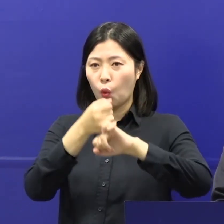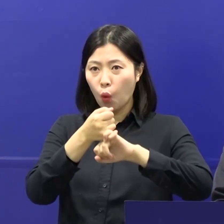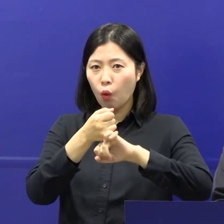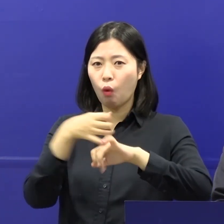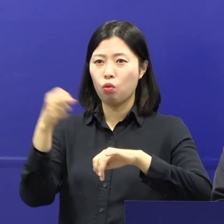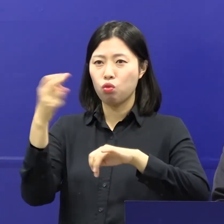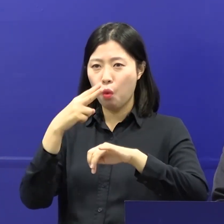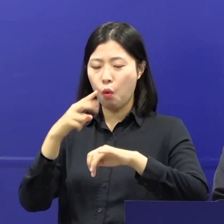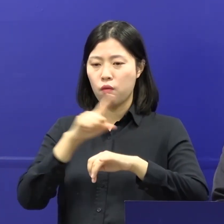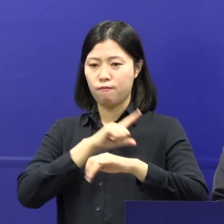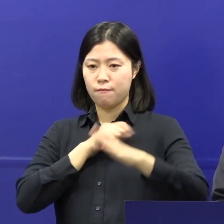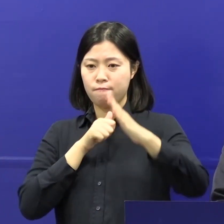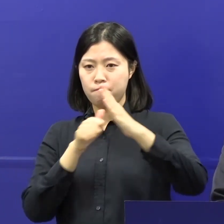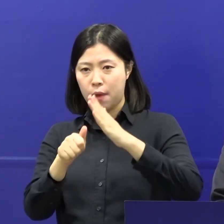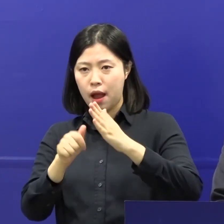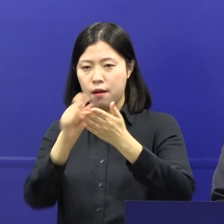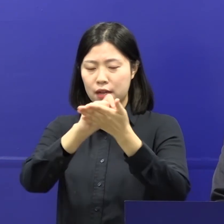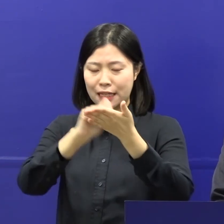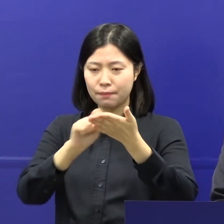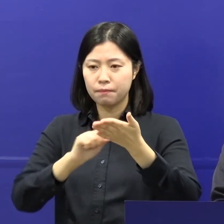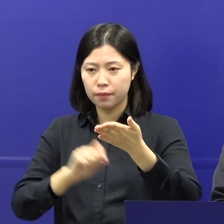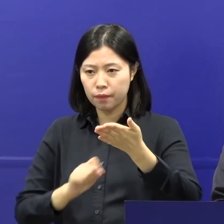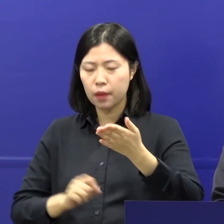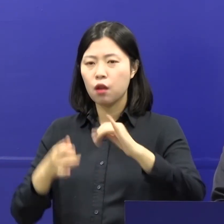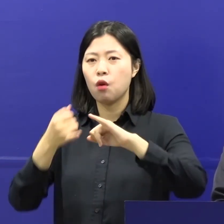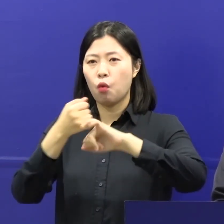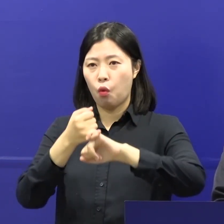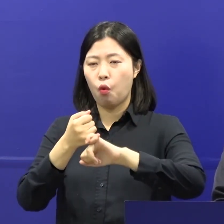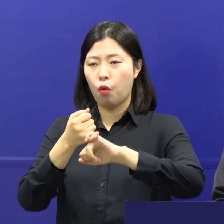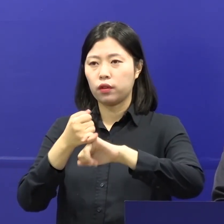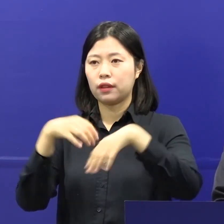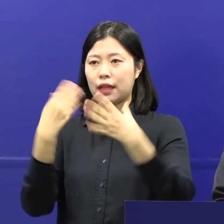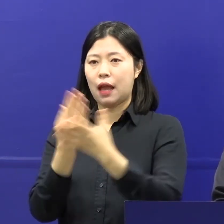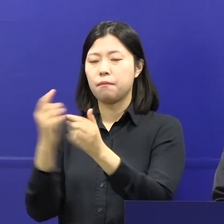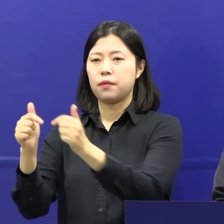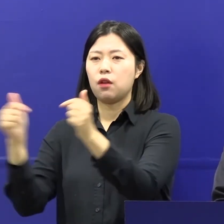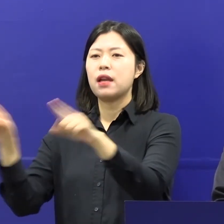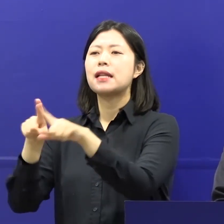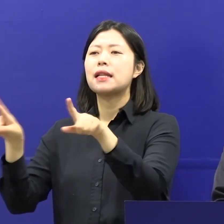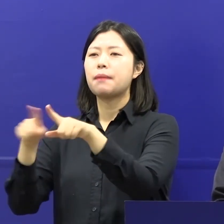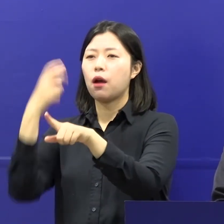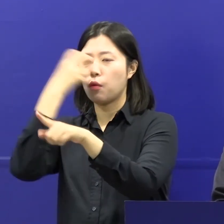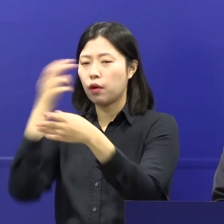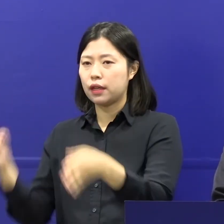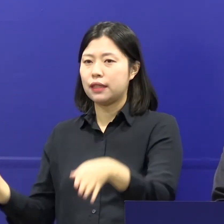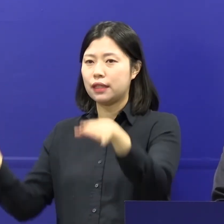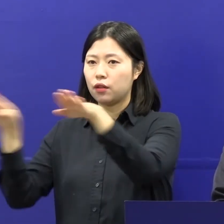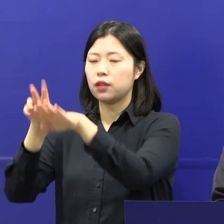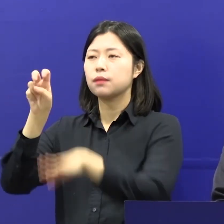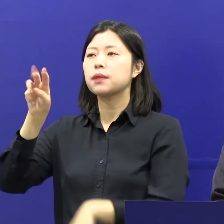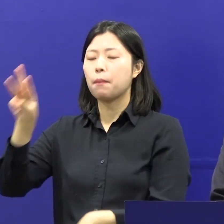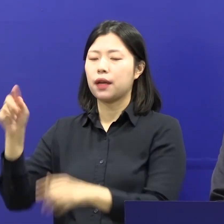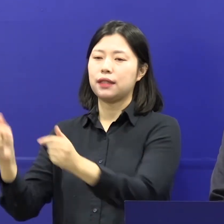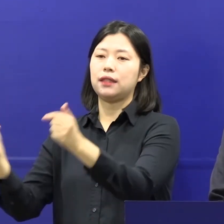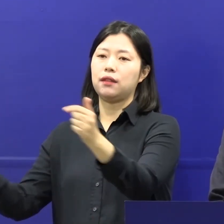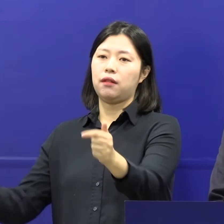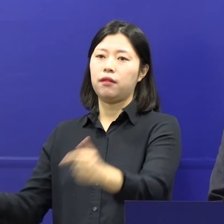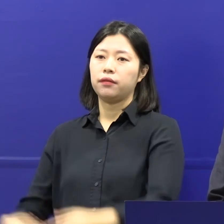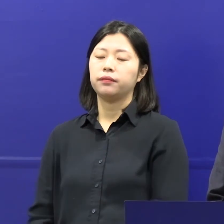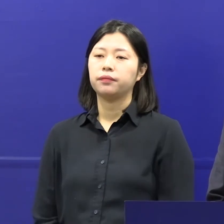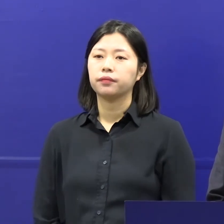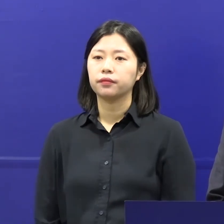출입명부 작성 등의 방역수칙 의무화를 중점, 일반관리시설 23종까지 확대하는 한편